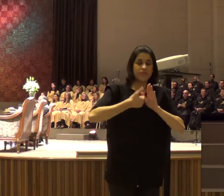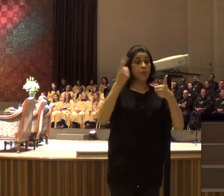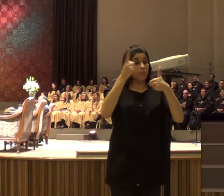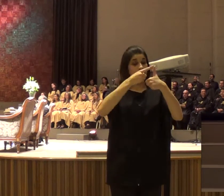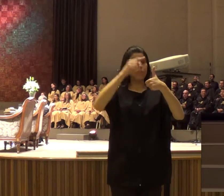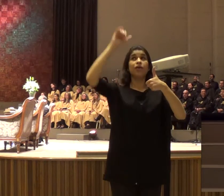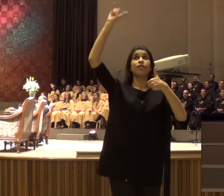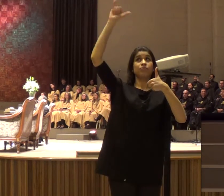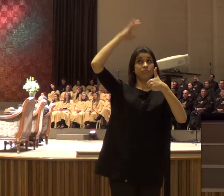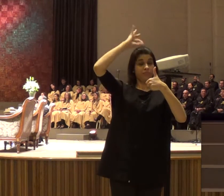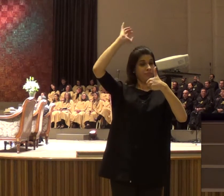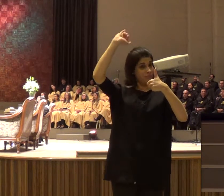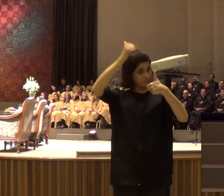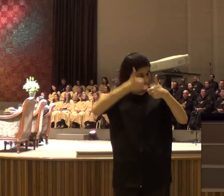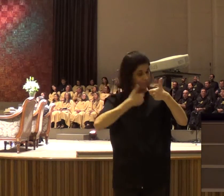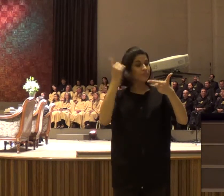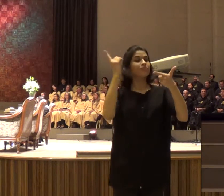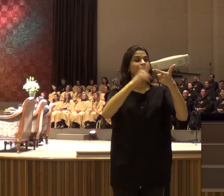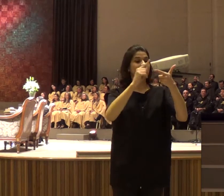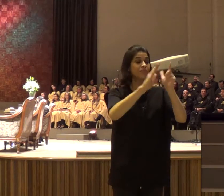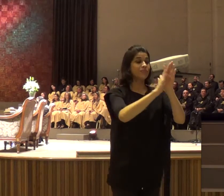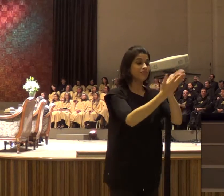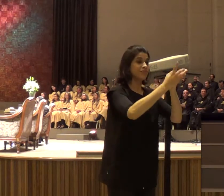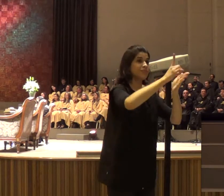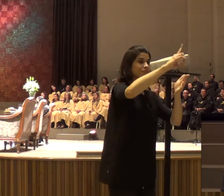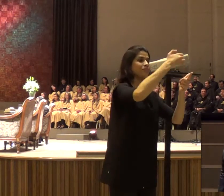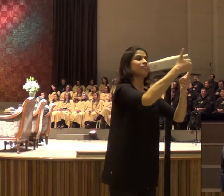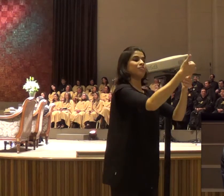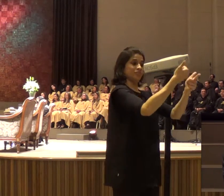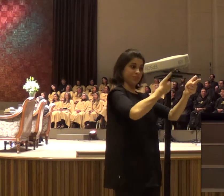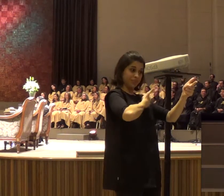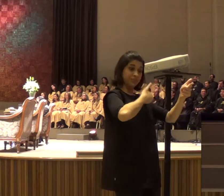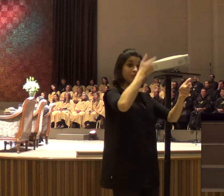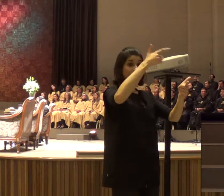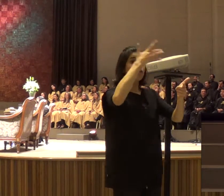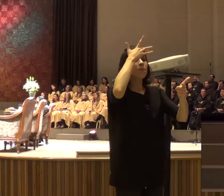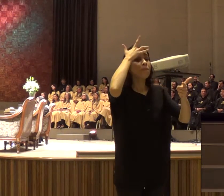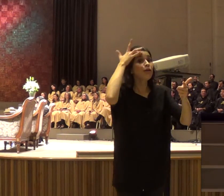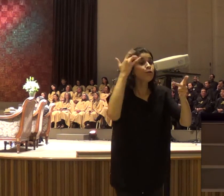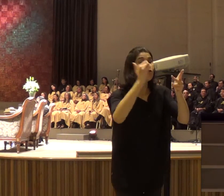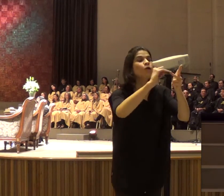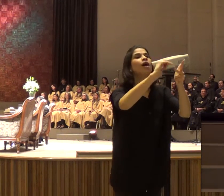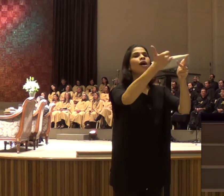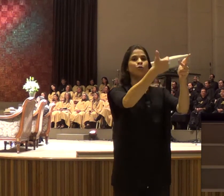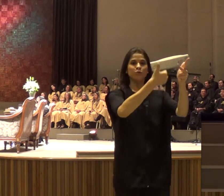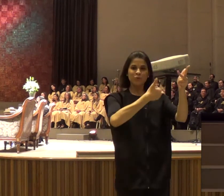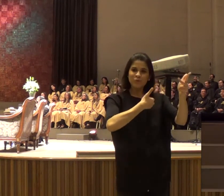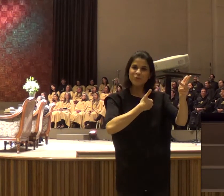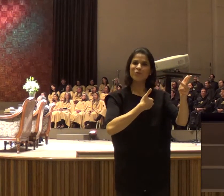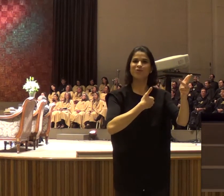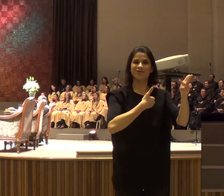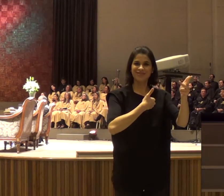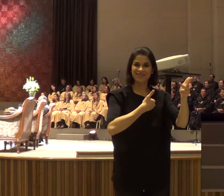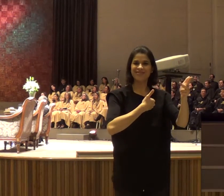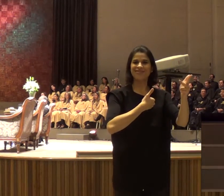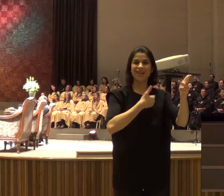Ele fala através de pessoas, mas Ele também revela os sinais dEle, tem uma nuvenzinha, lá